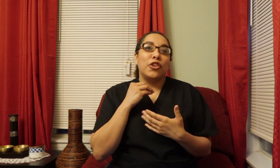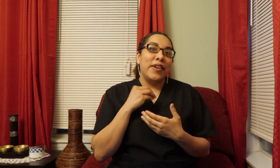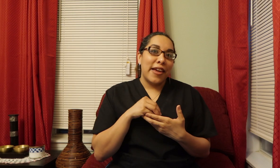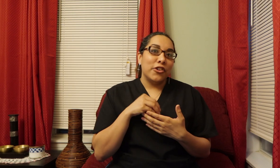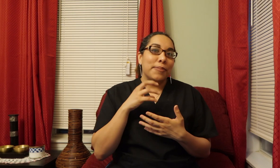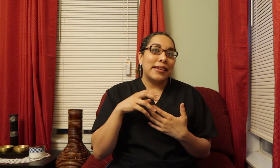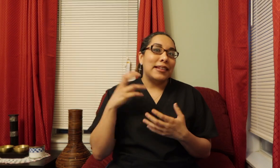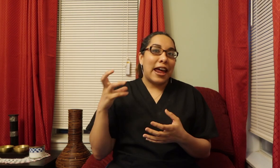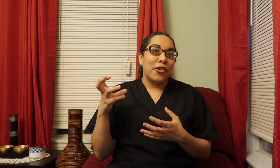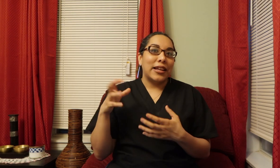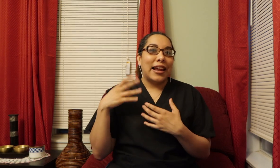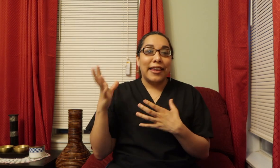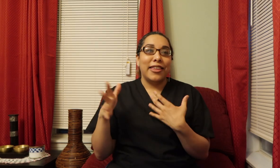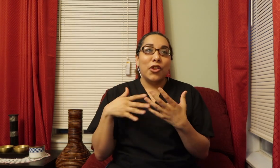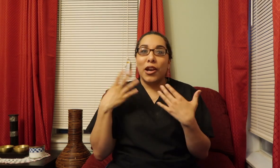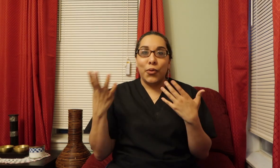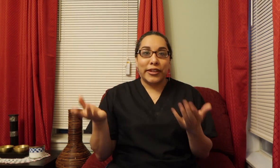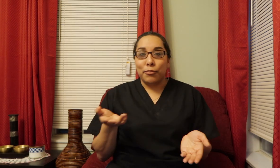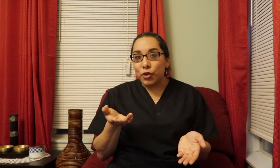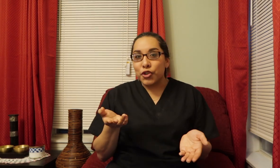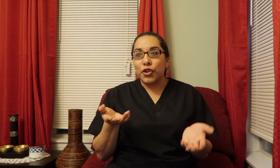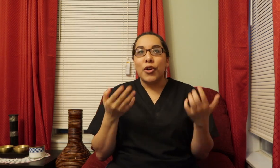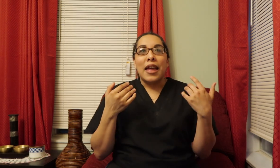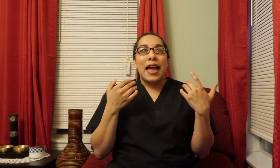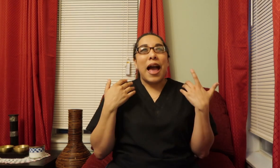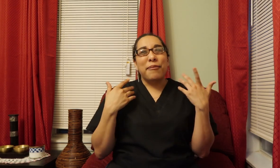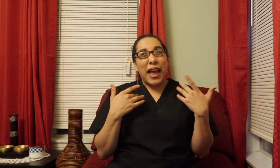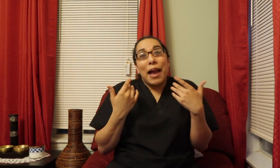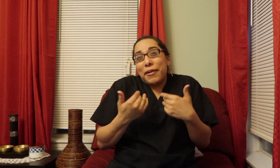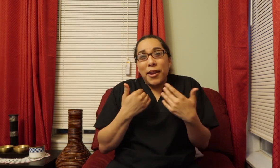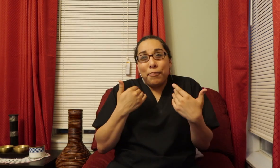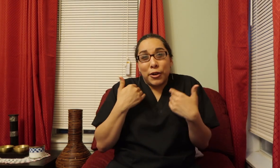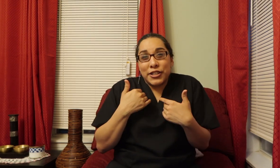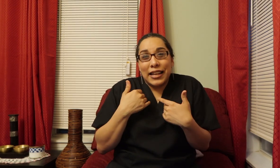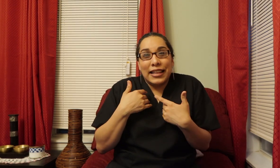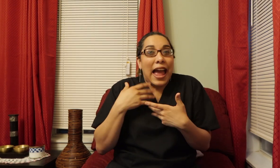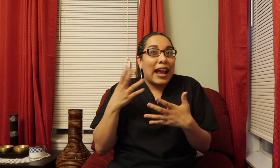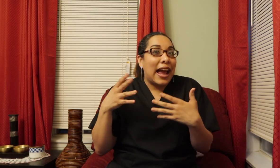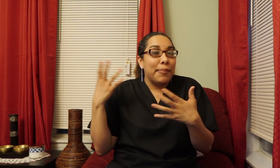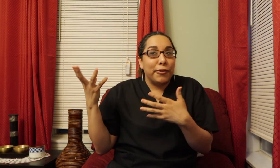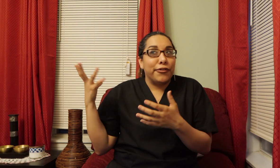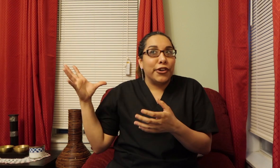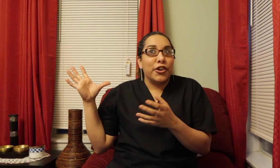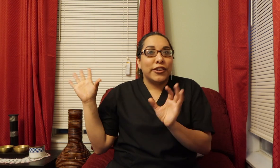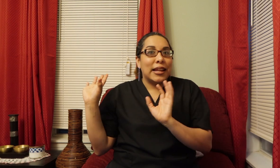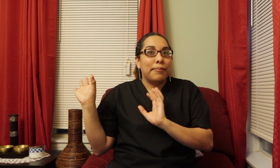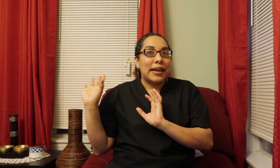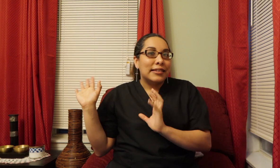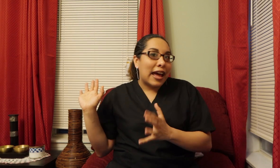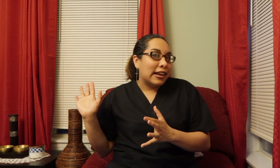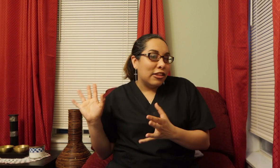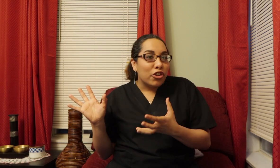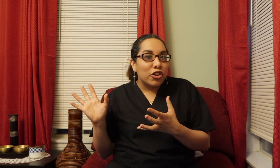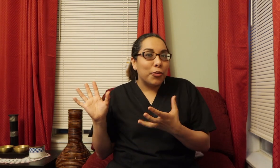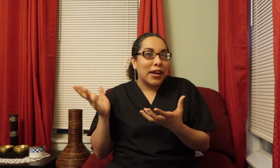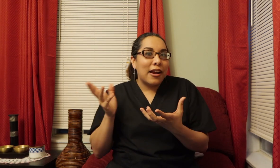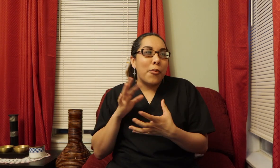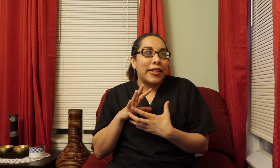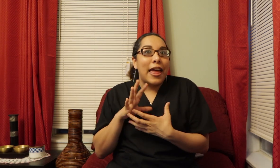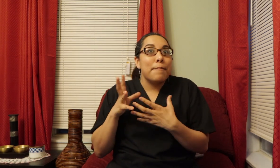los videos Más largos A la gente No le gusta mucho A mí Personally I kind of prefer Los que están más larguitos Porque como te dan